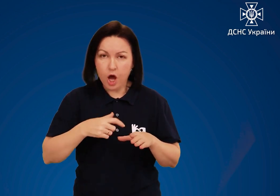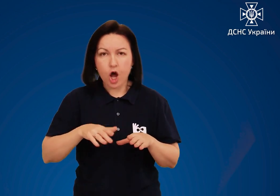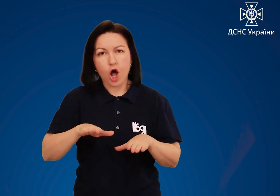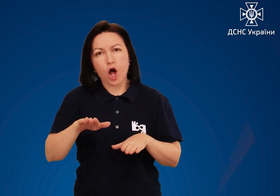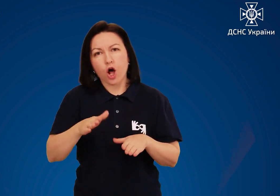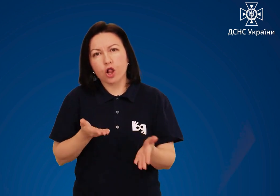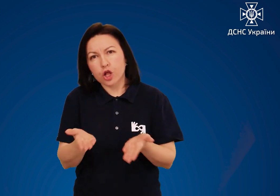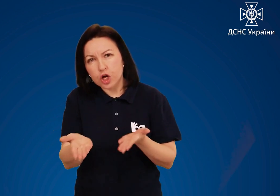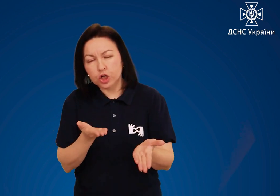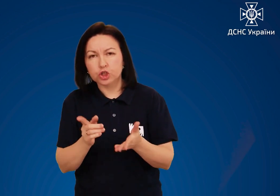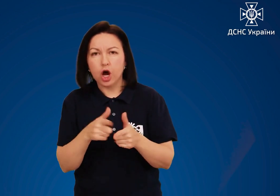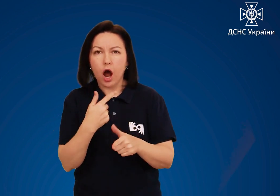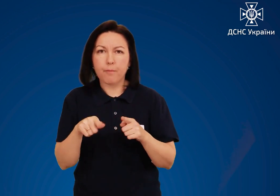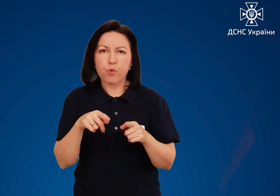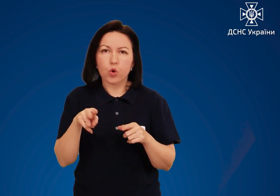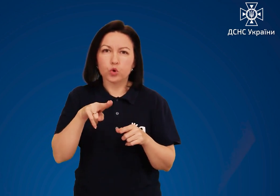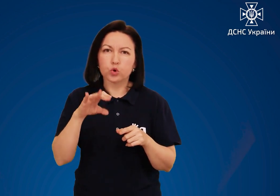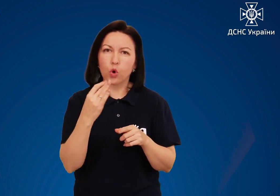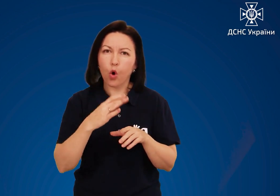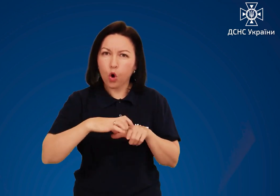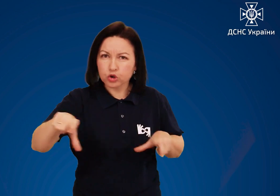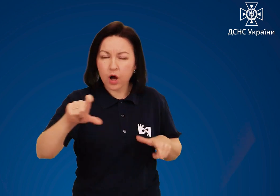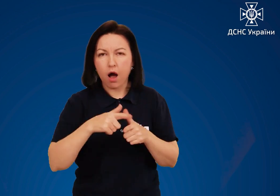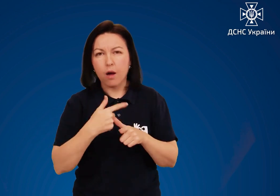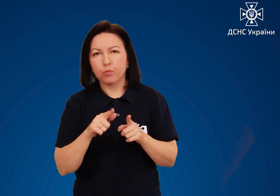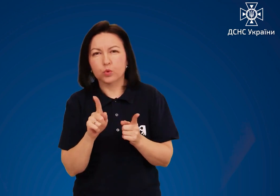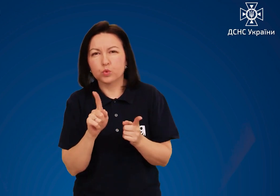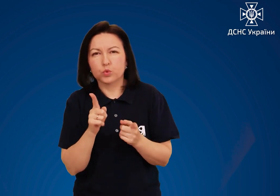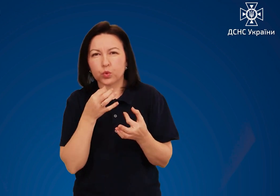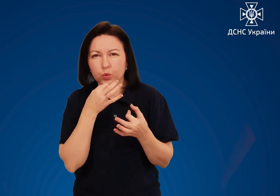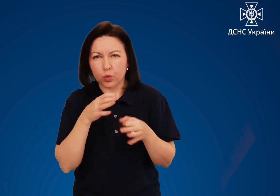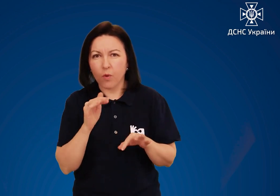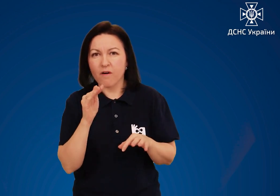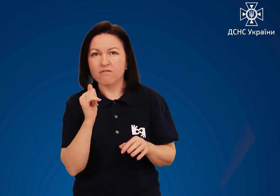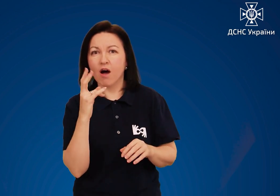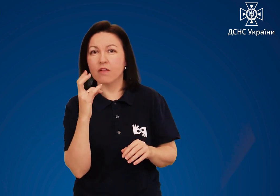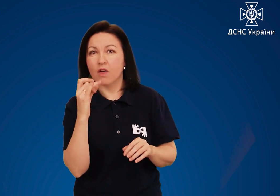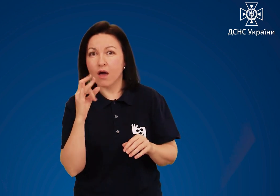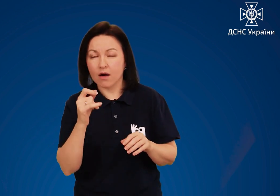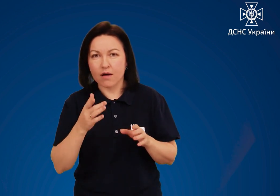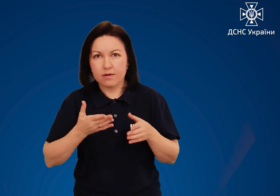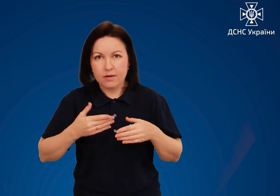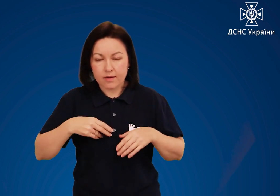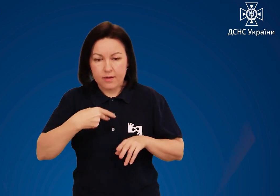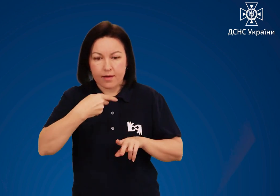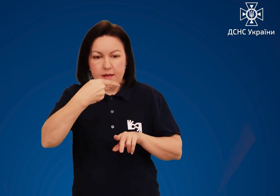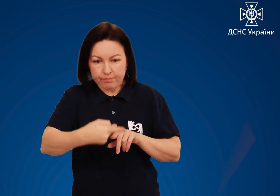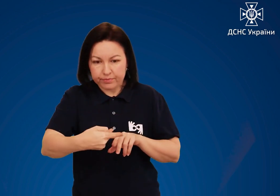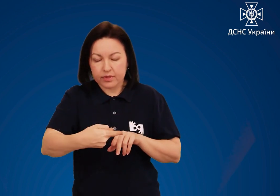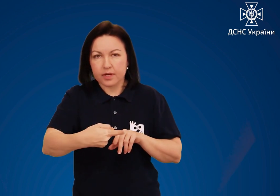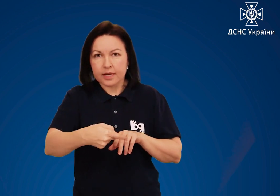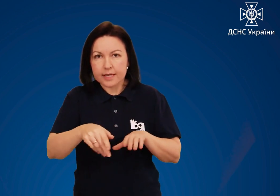себе лижі, дошку, фанеру – це збільшить площу опори – і повзіть на них.